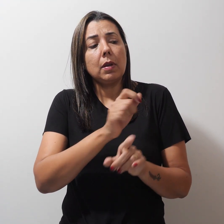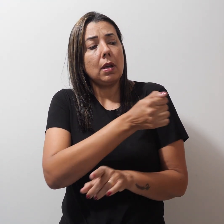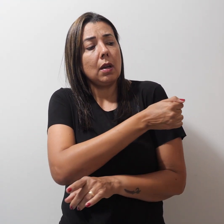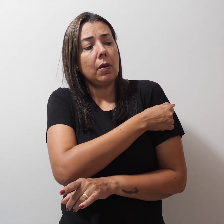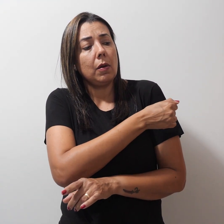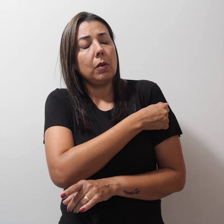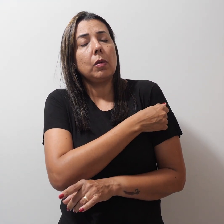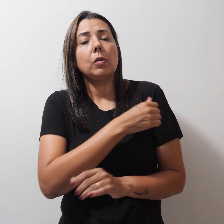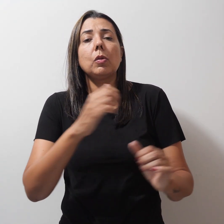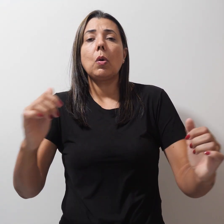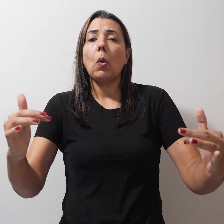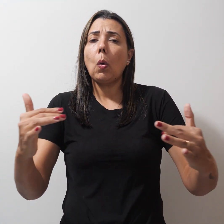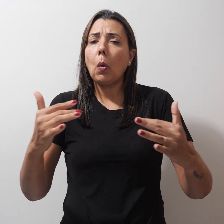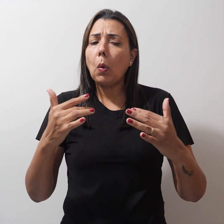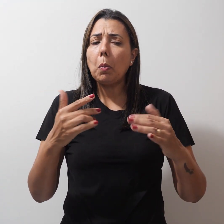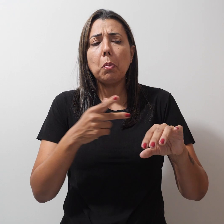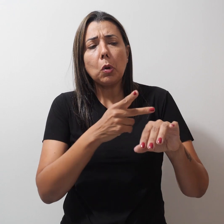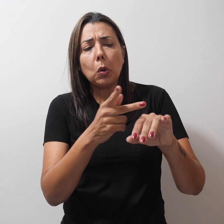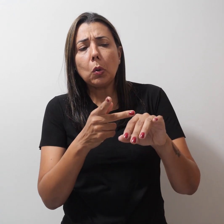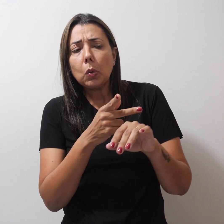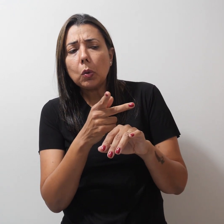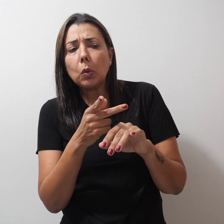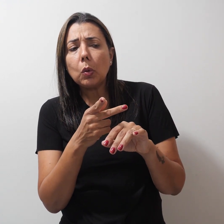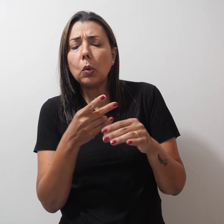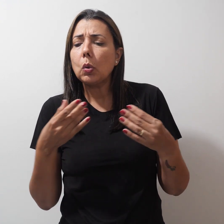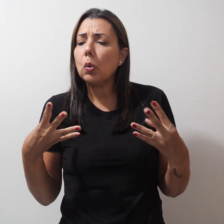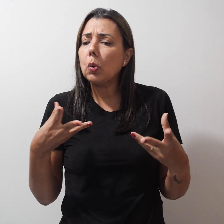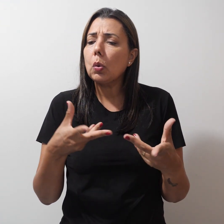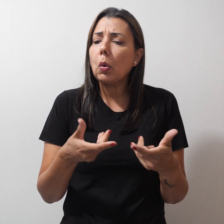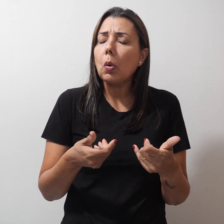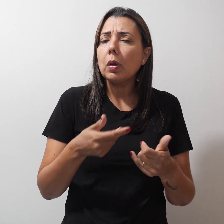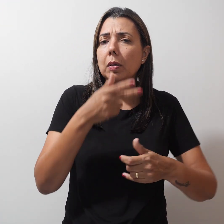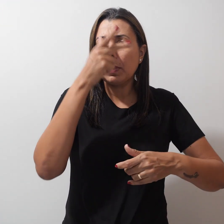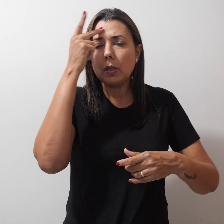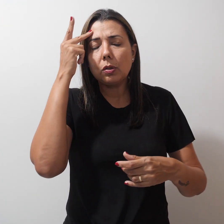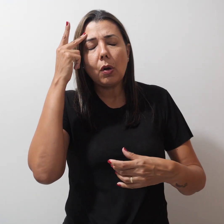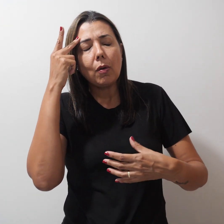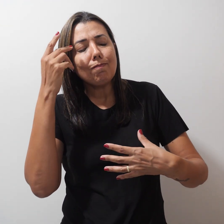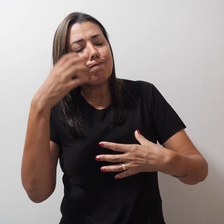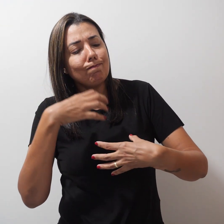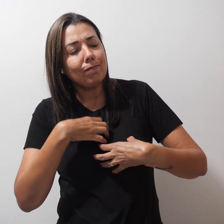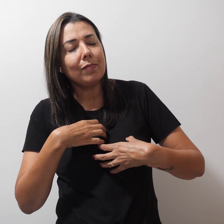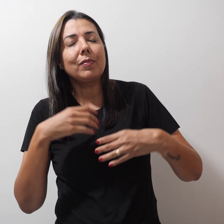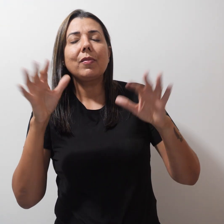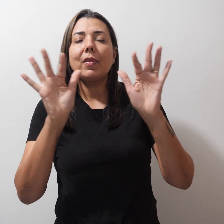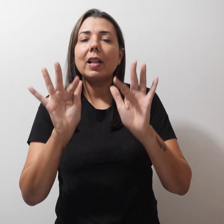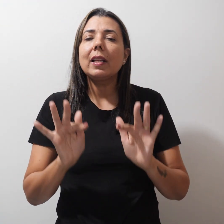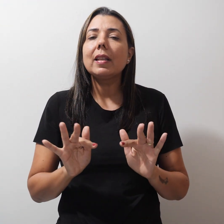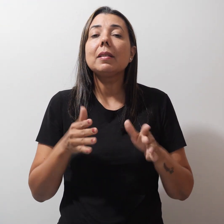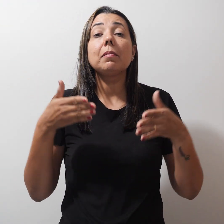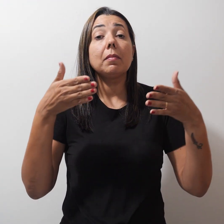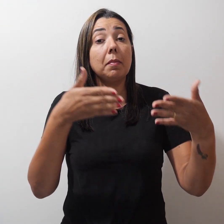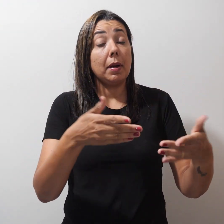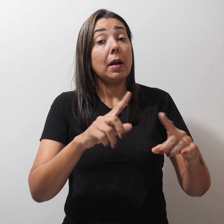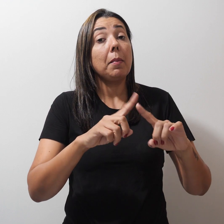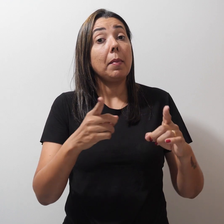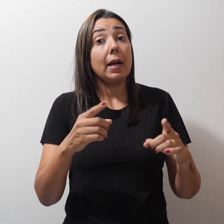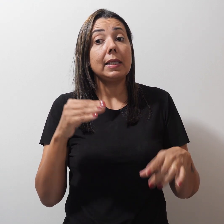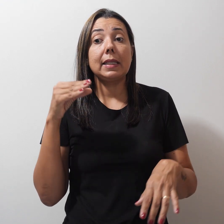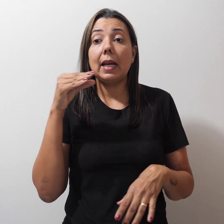vieram nos procurar. Todo mundo empolgado em participar, mas a correria do fim